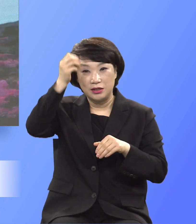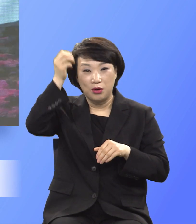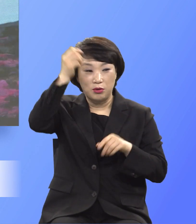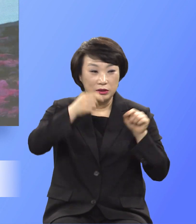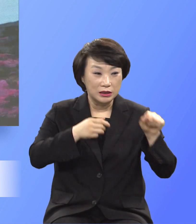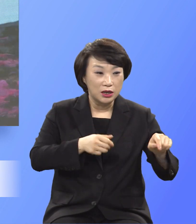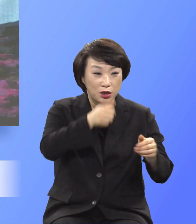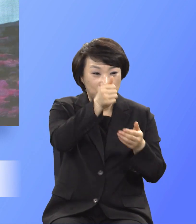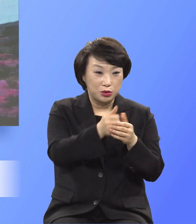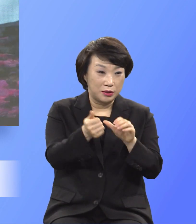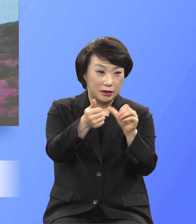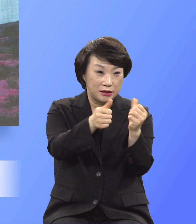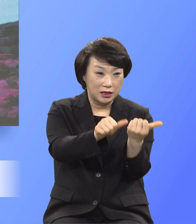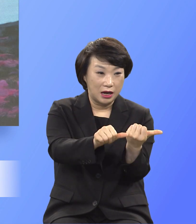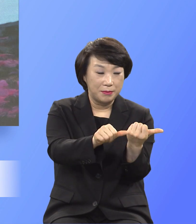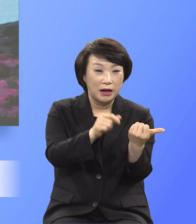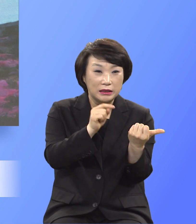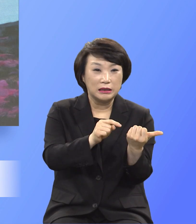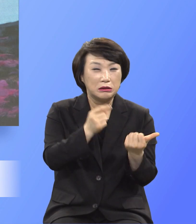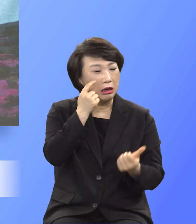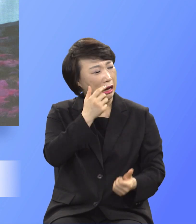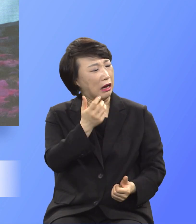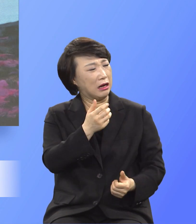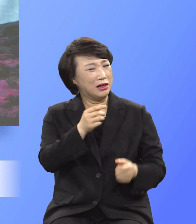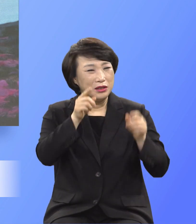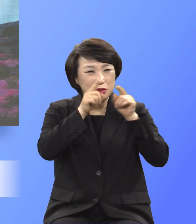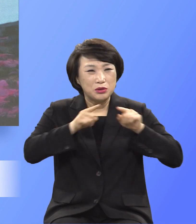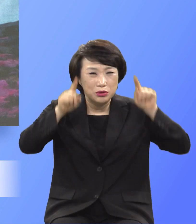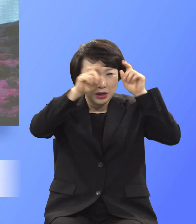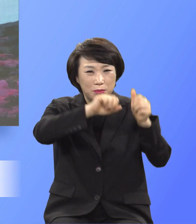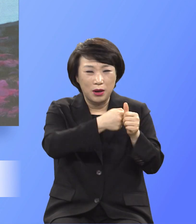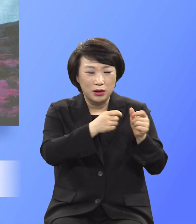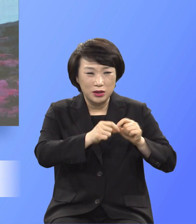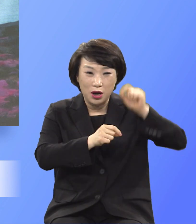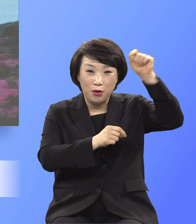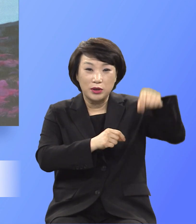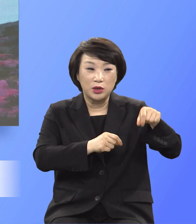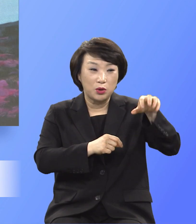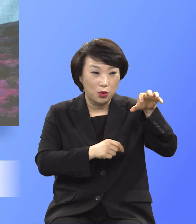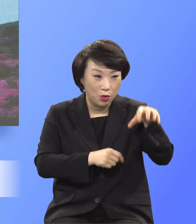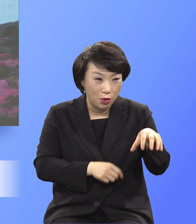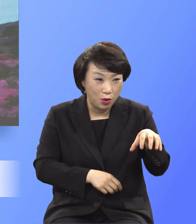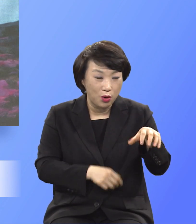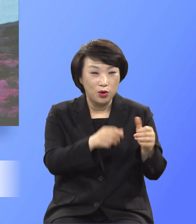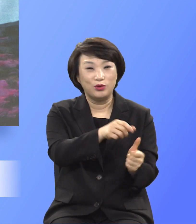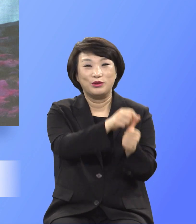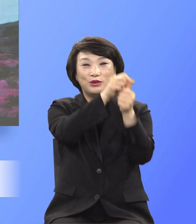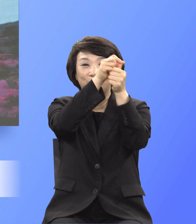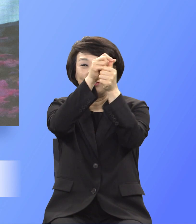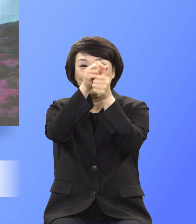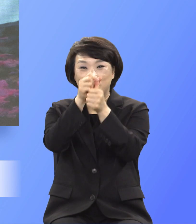사망과 초절한 지옥의 영원한 형벌에서 구원을 하시기 위해서